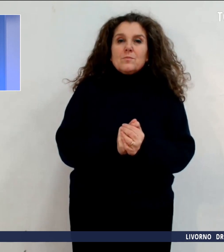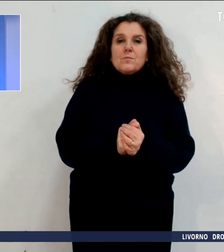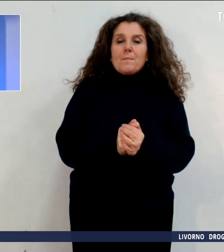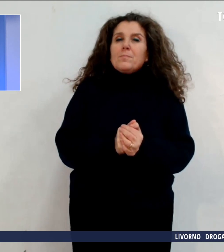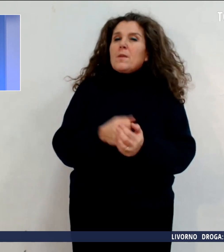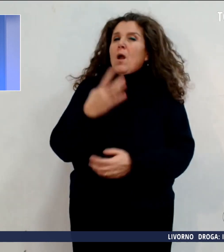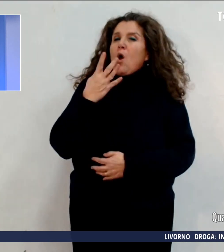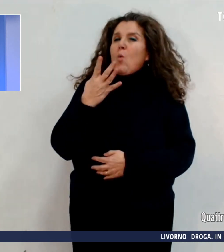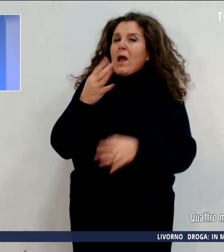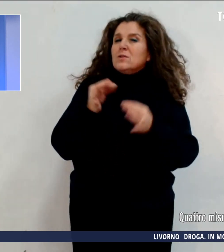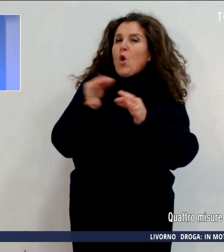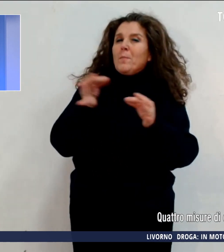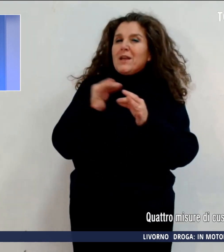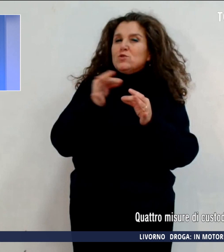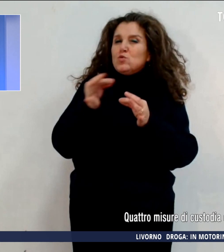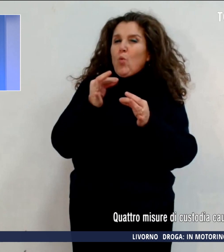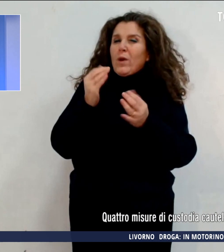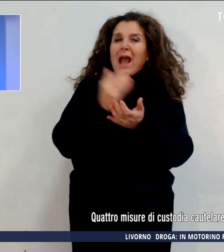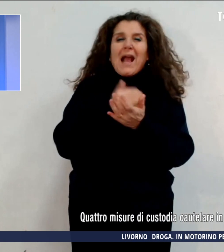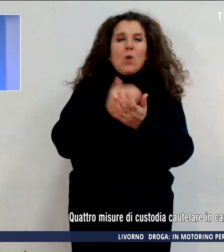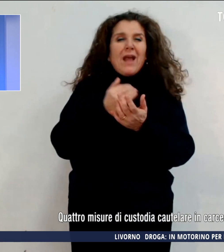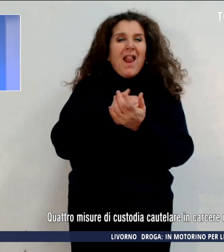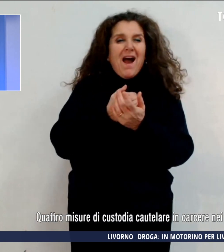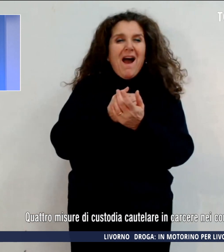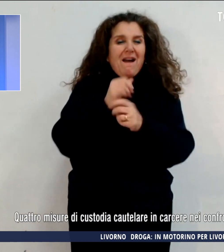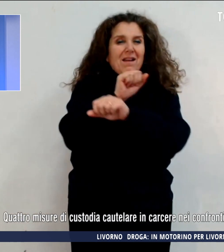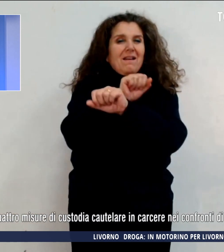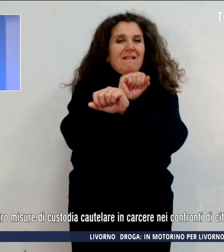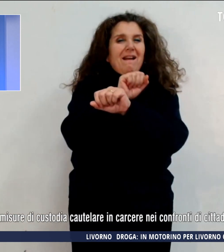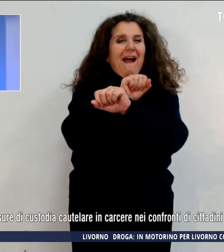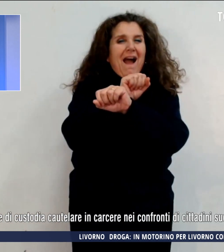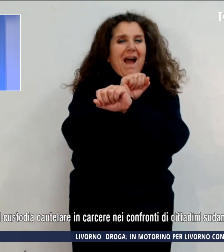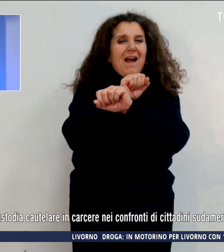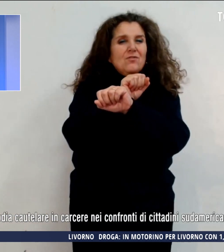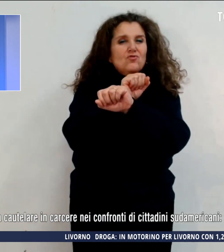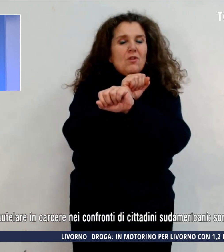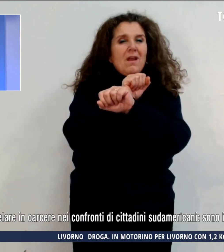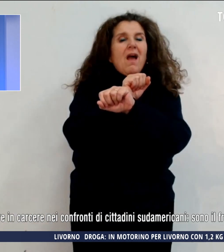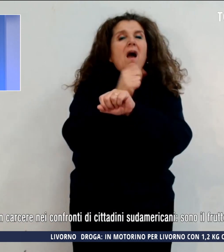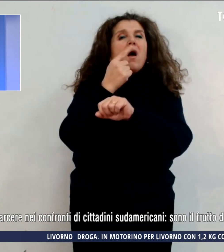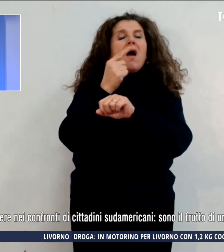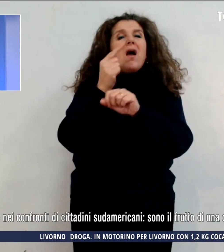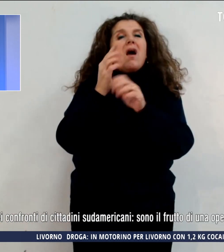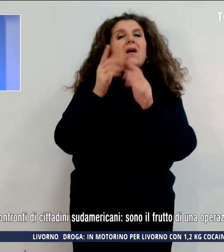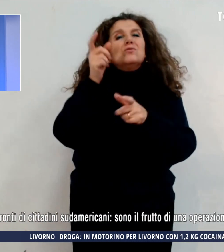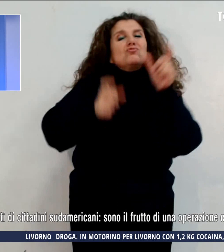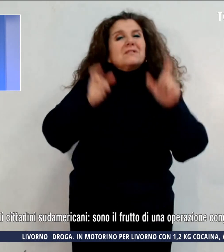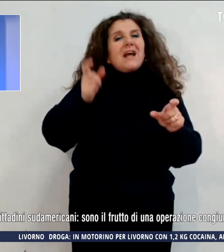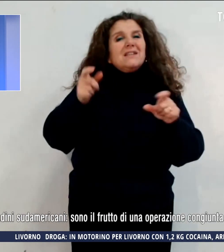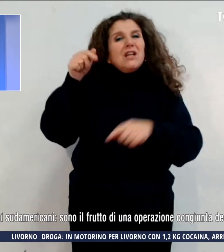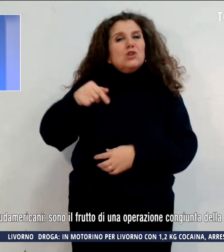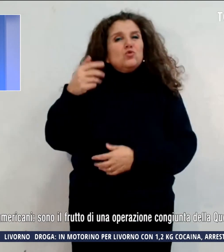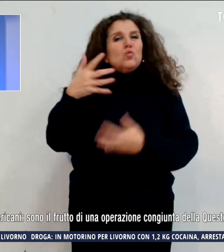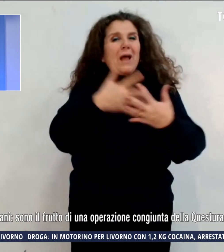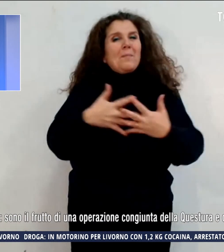misure di custodia cautelare in carcere nei confronti di cittadini sudamericani, questo